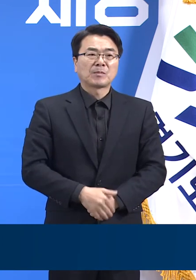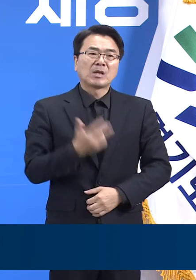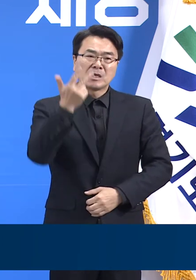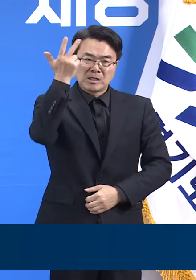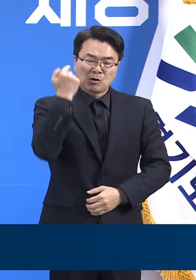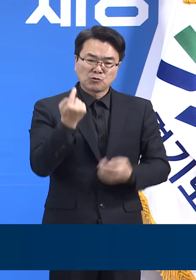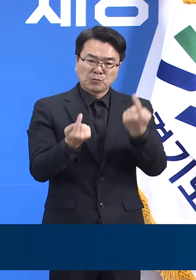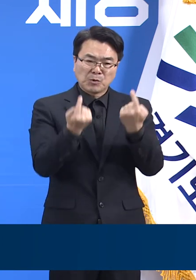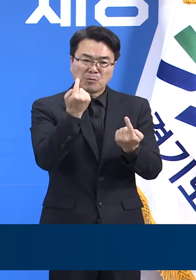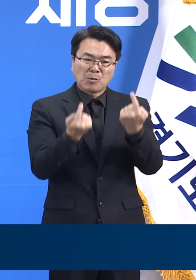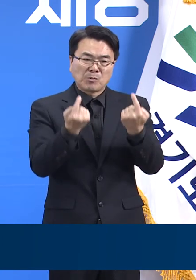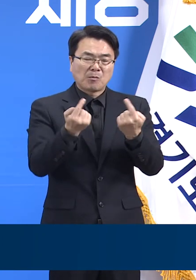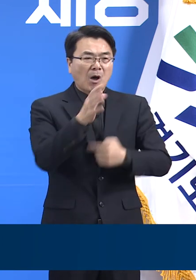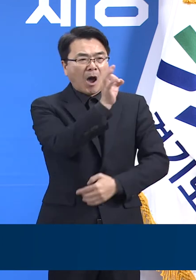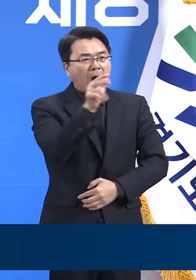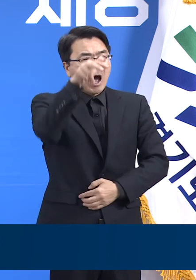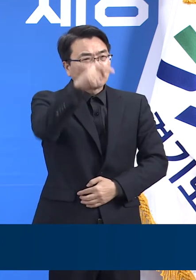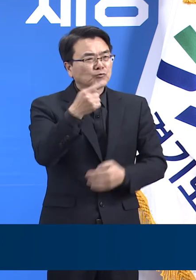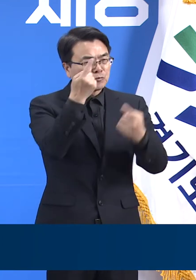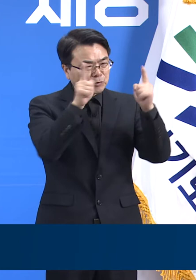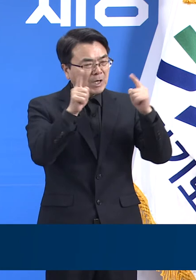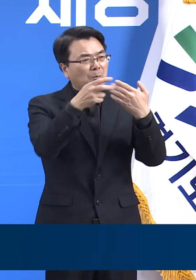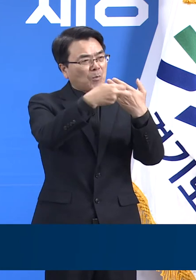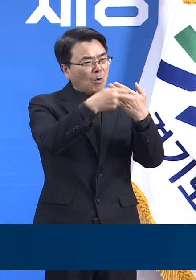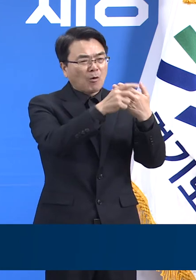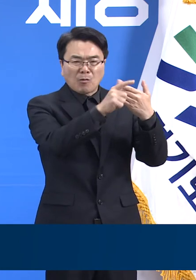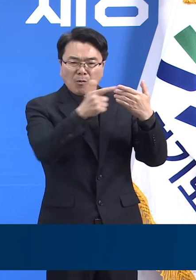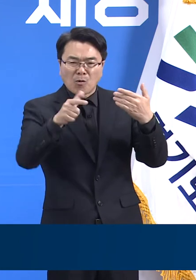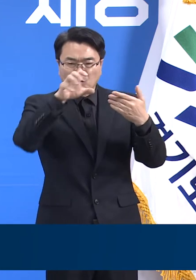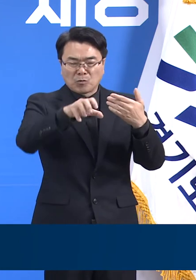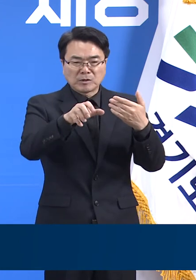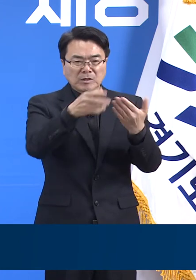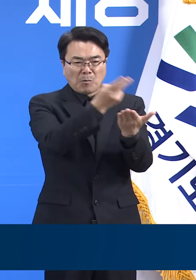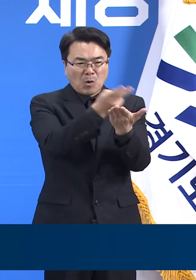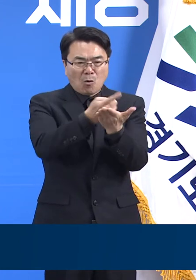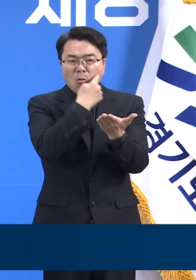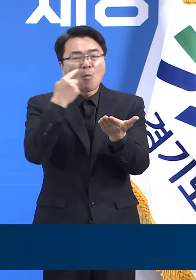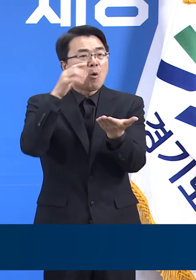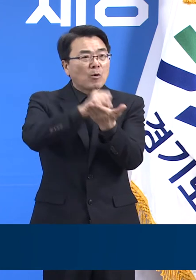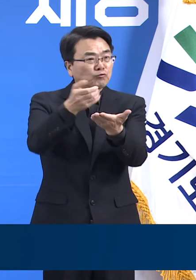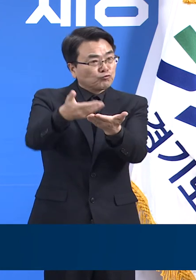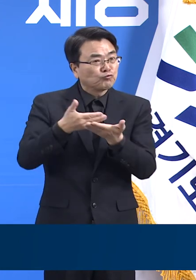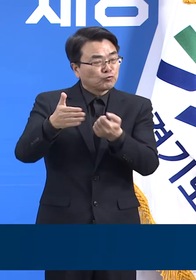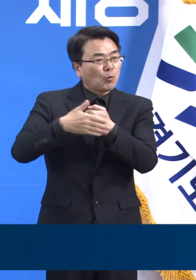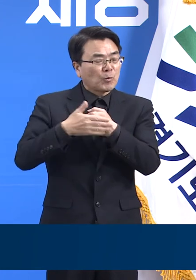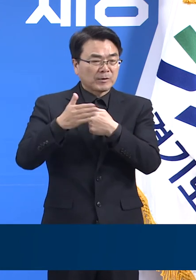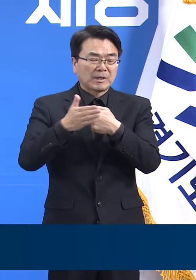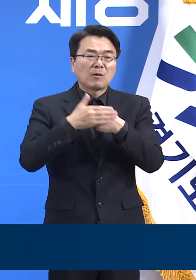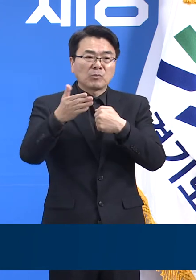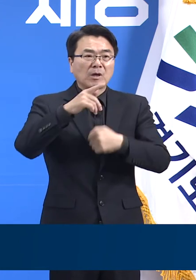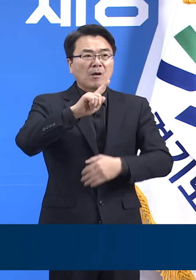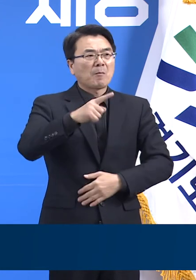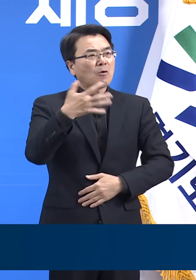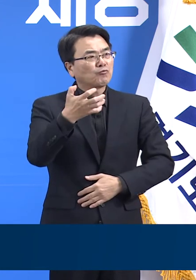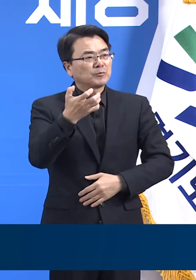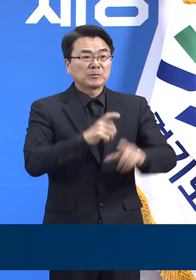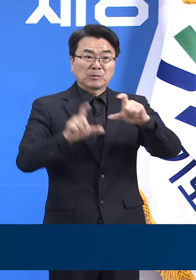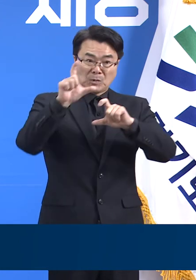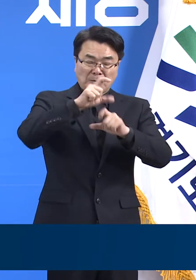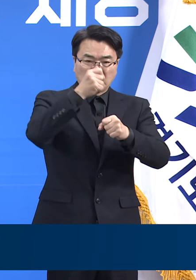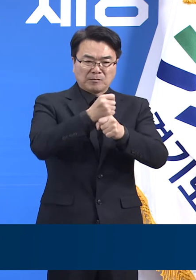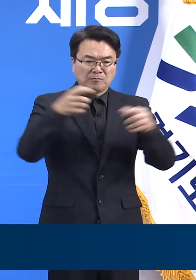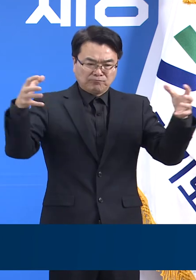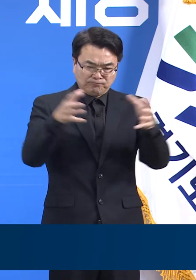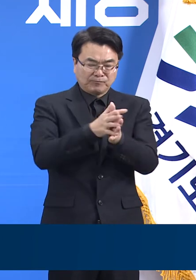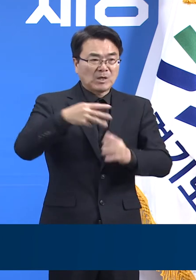센트럴 요양병원 165병상, 아주대학교 병원 16병상 등 191병상을 추가 확보하여 현재